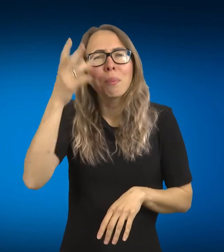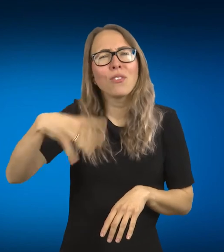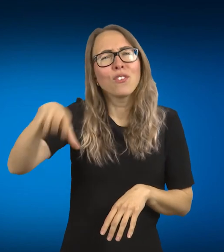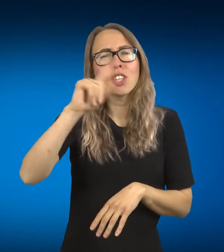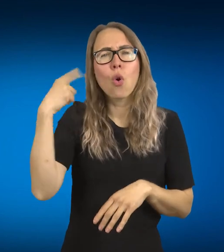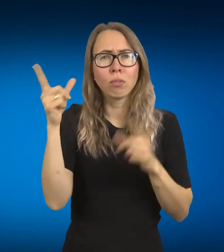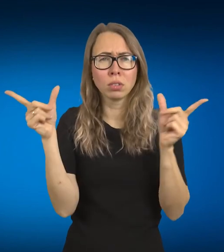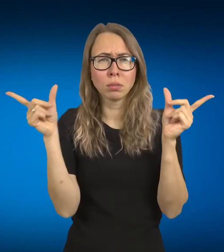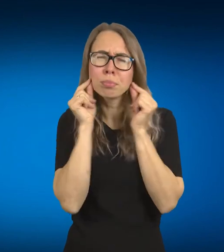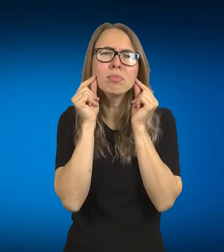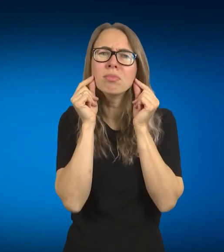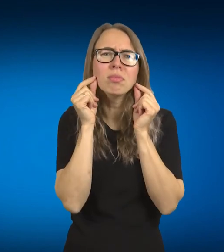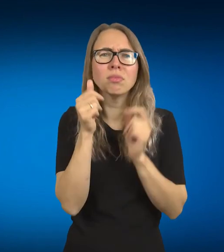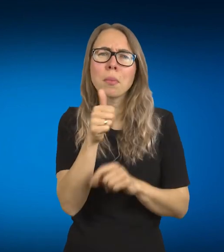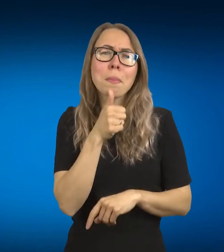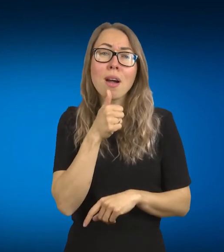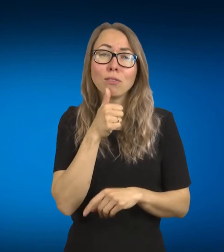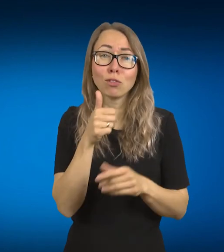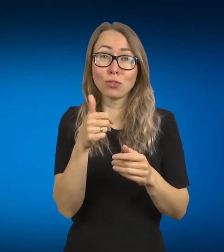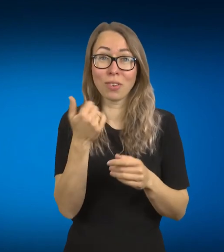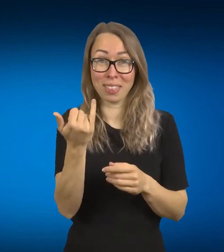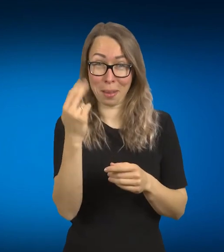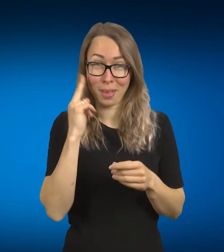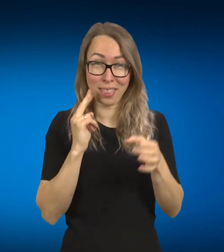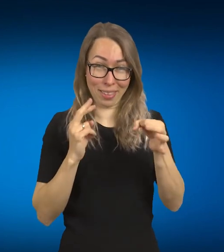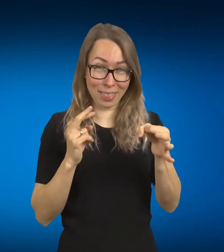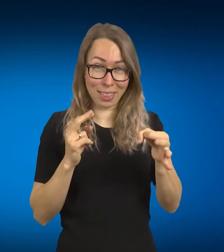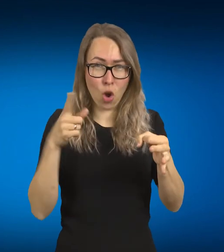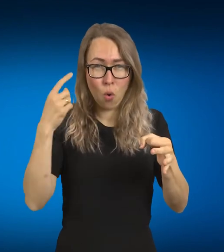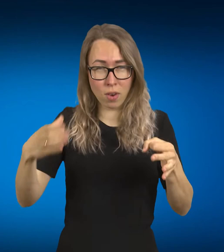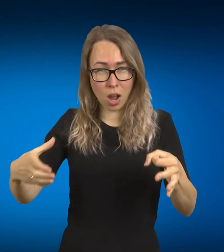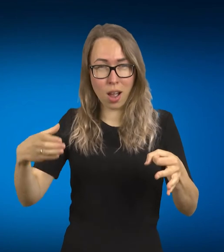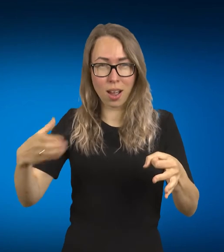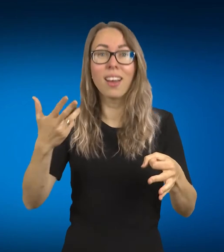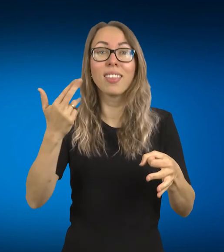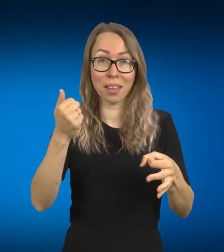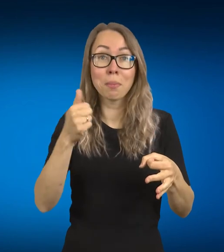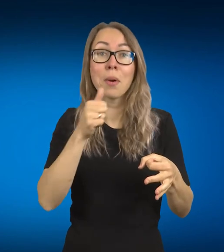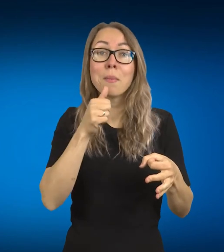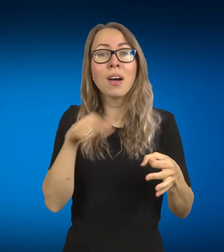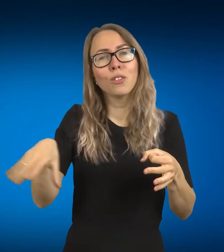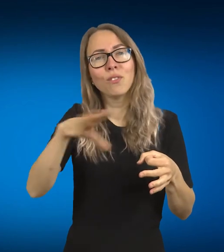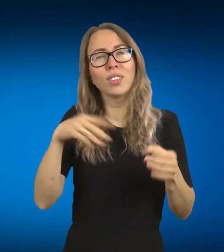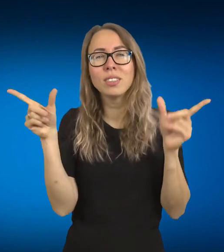dabartinė kurtieji tapti stipresnė turbūt visuomenės dėlis, negu mes